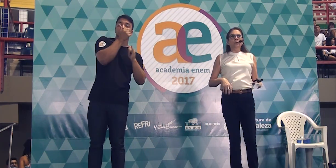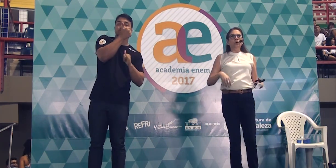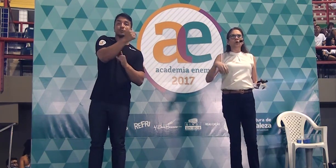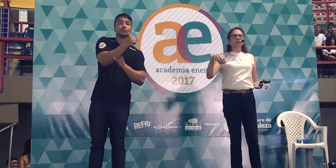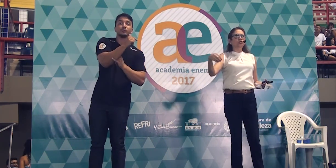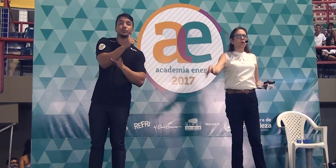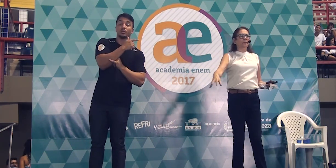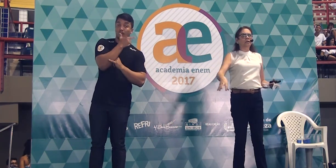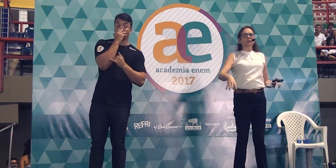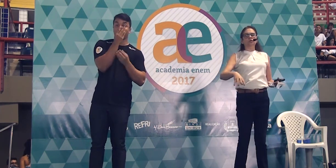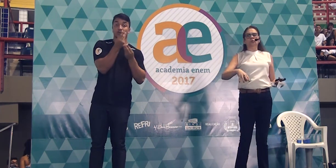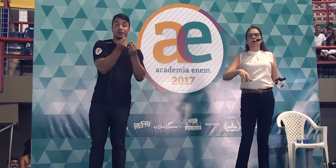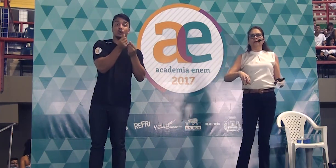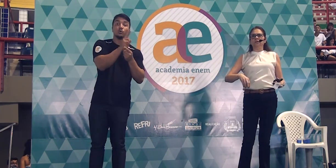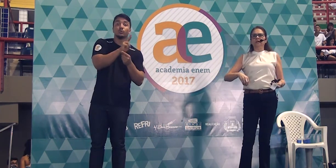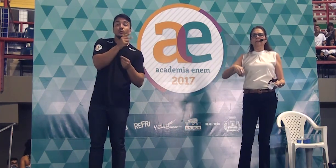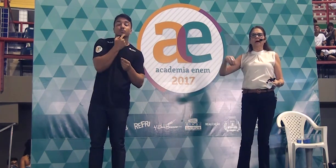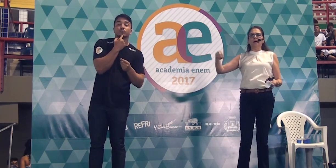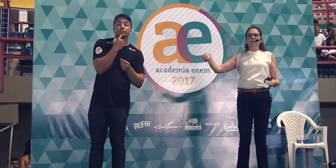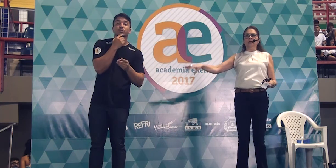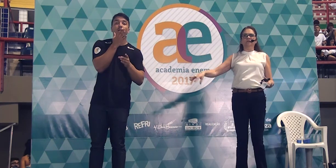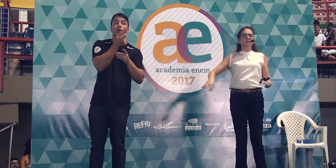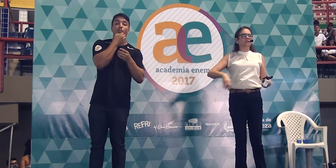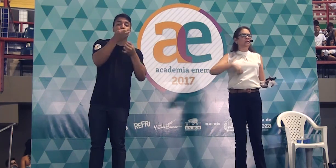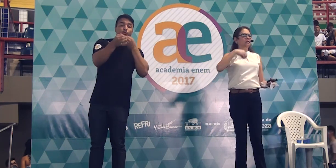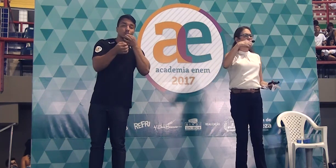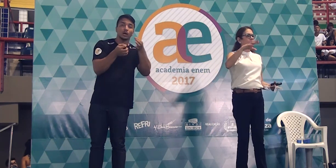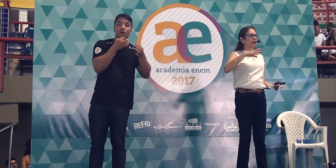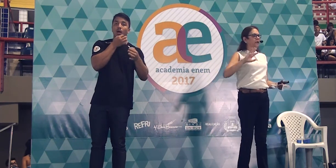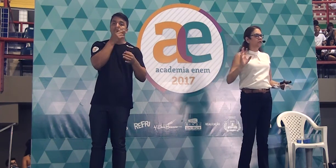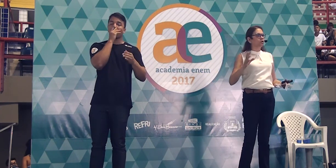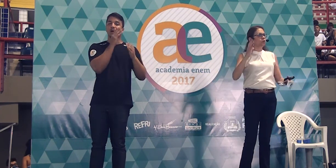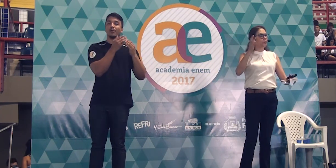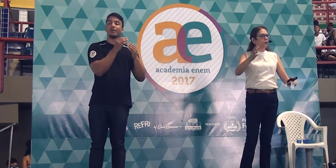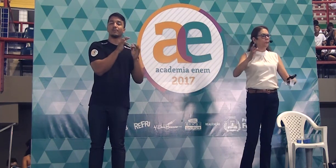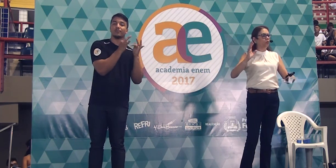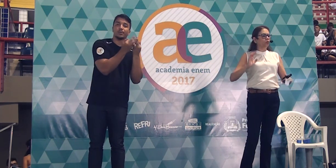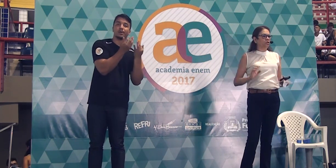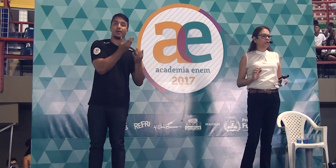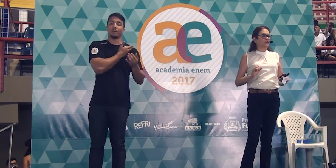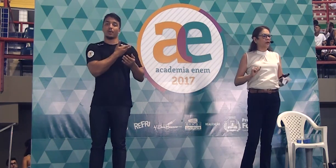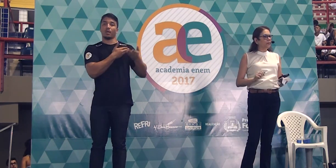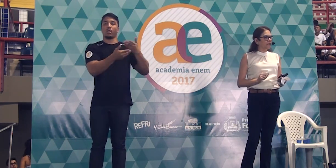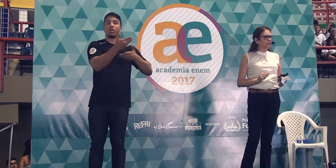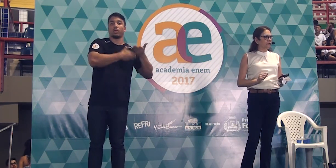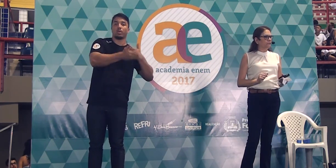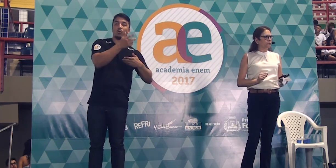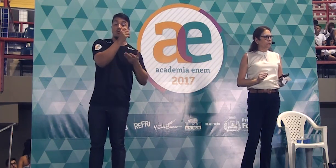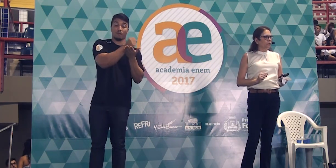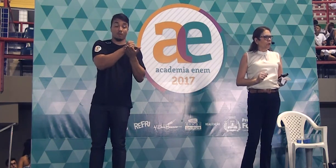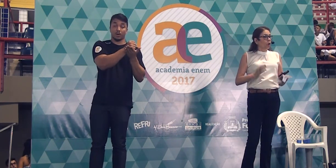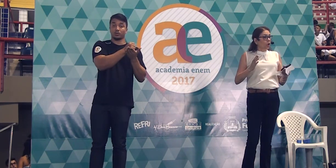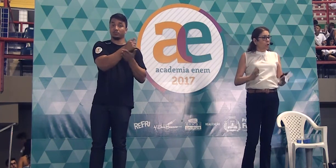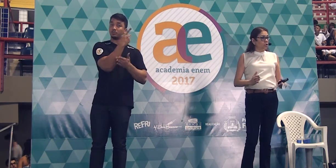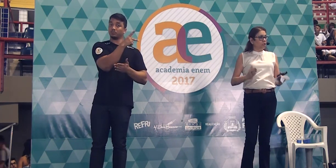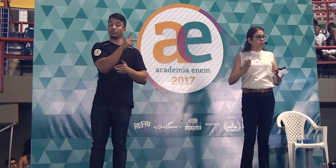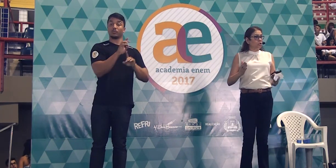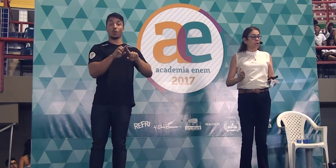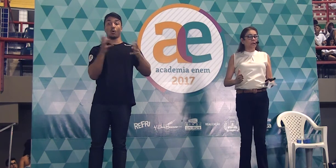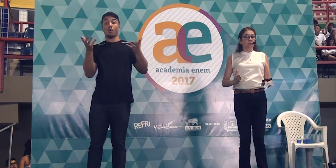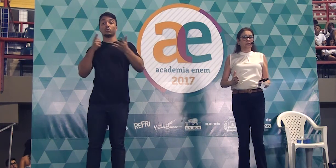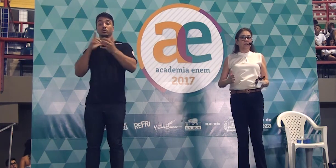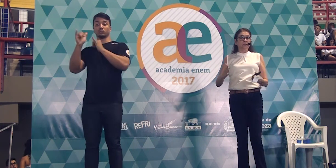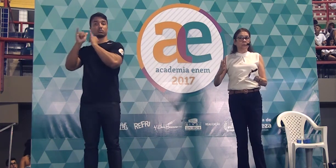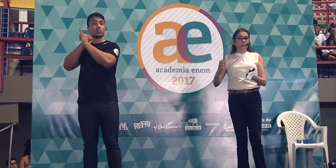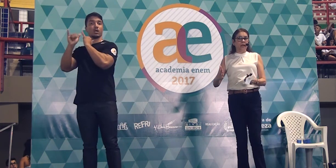por conta de uma opinião de um colega de trabalho, da vizinha, de um parente ou do próprio balconista da farmácia. Hoje,